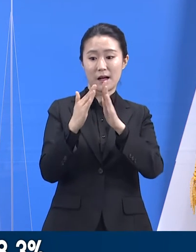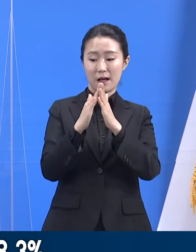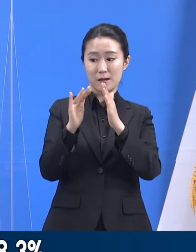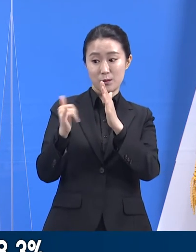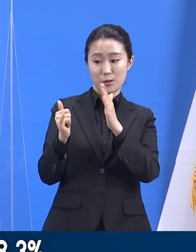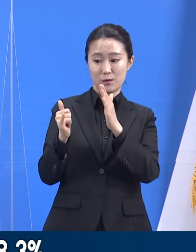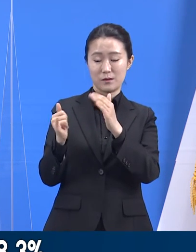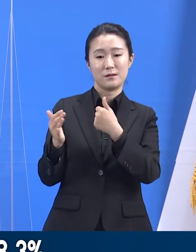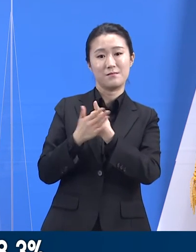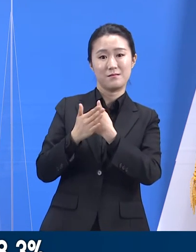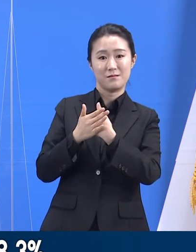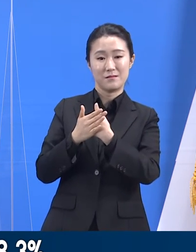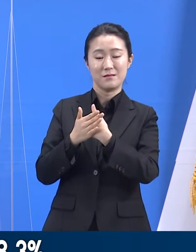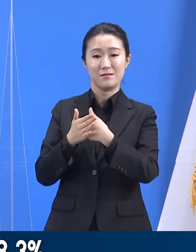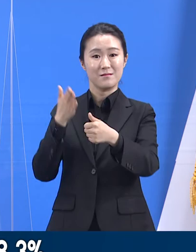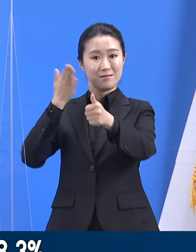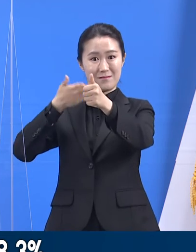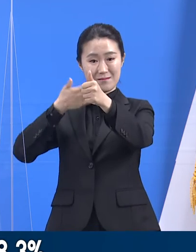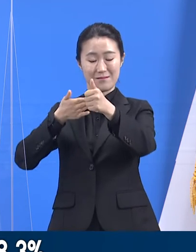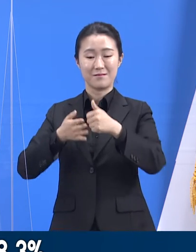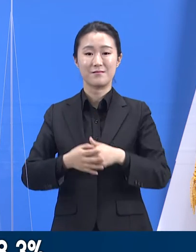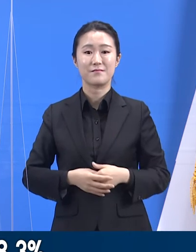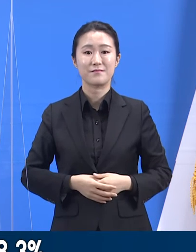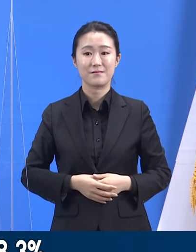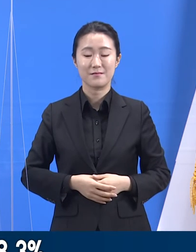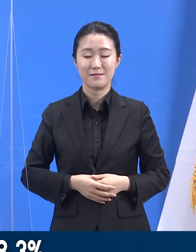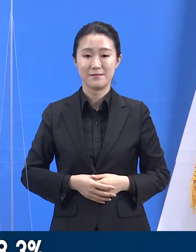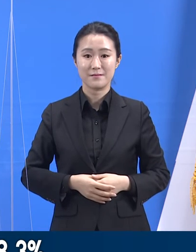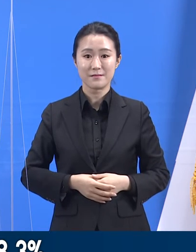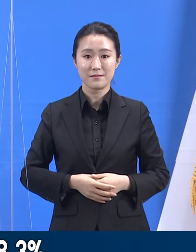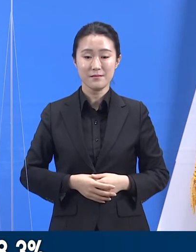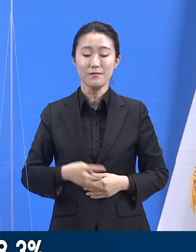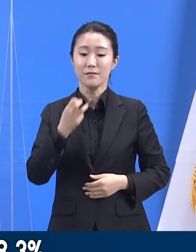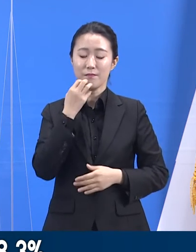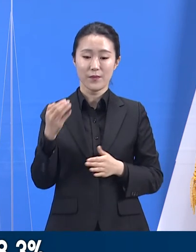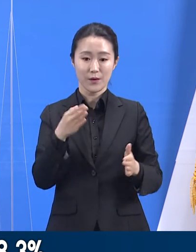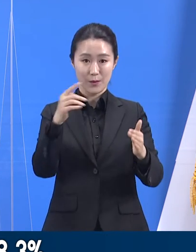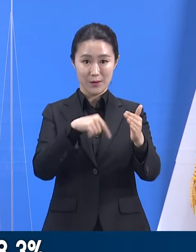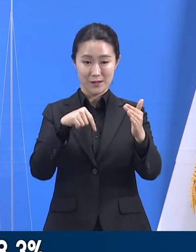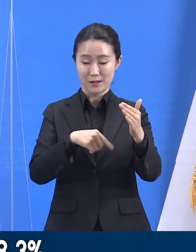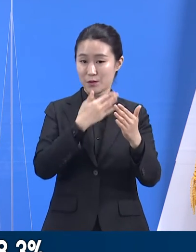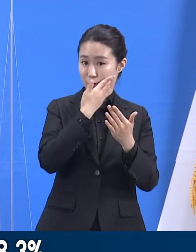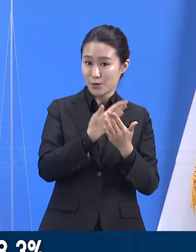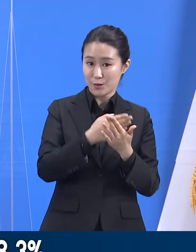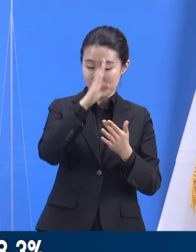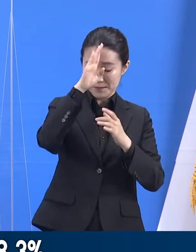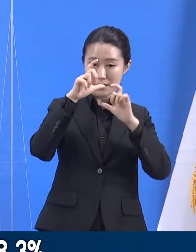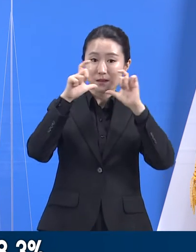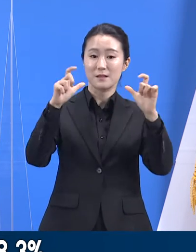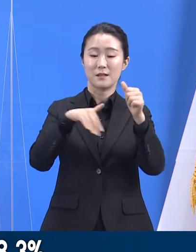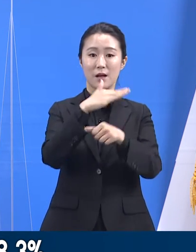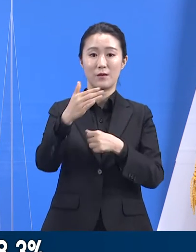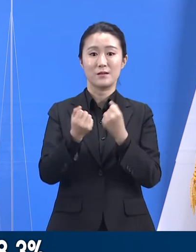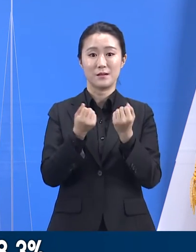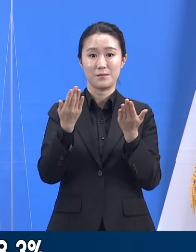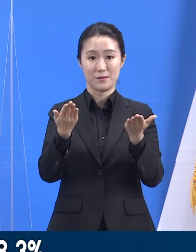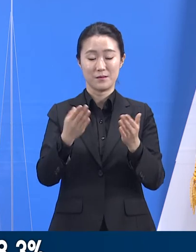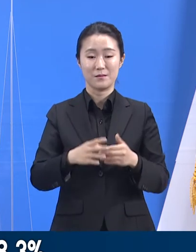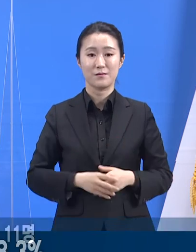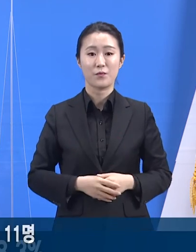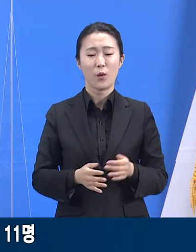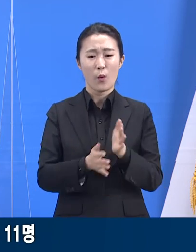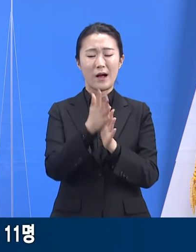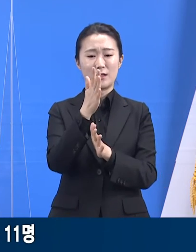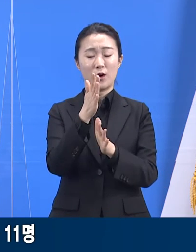최근 도내 주요 확진 사례에 대해 설명드립니다. 먼저 화성시 요양병원 집단 감염 사례입니다.